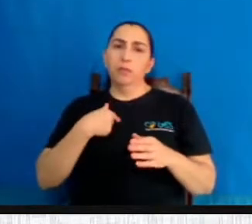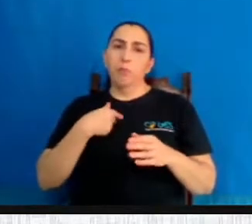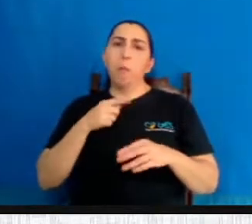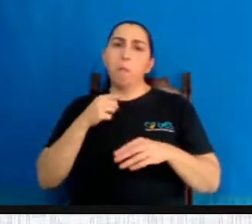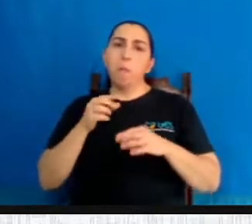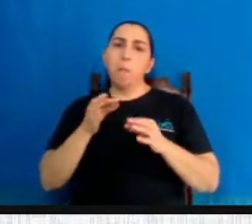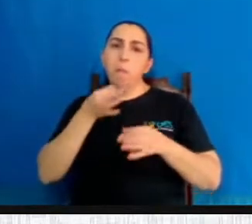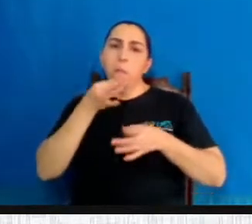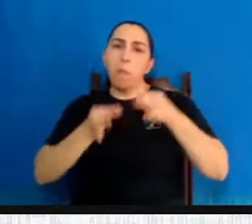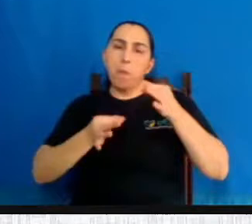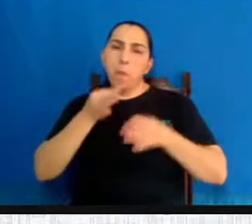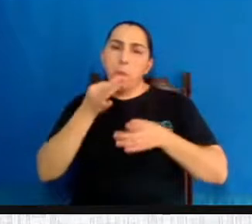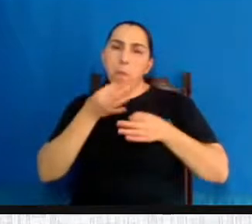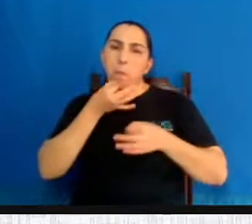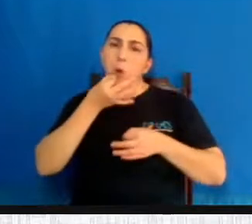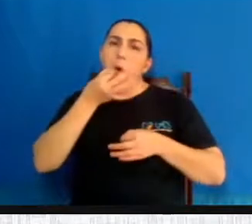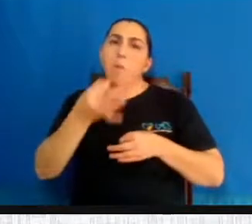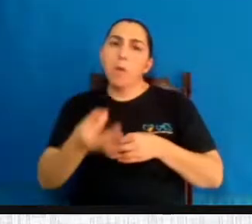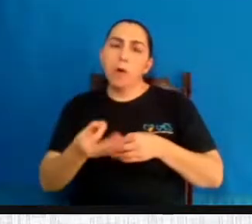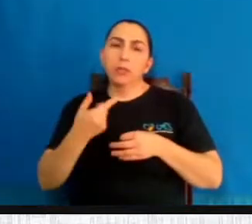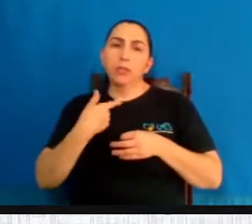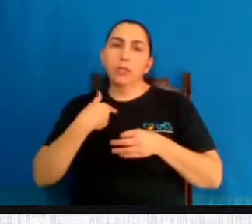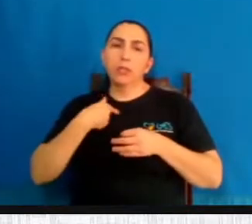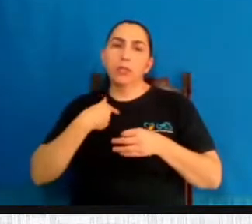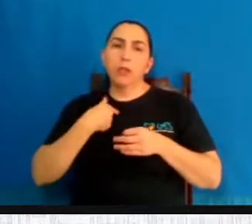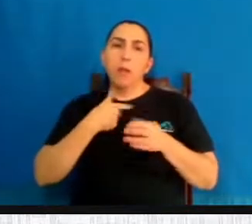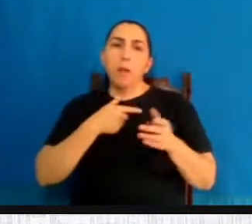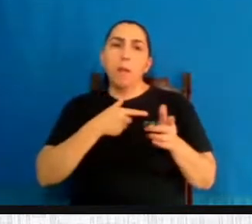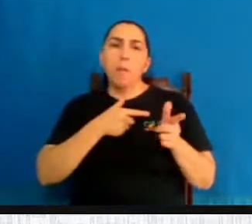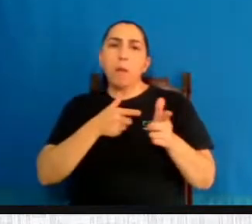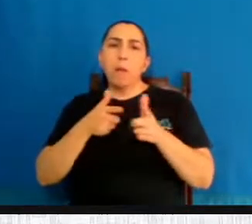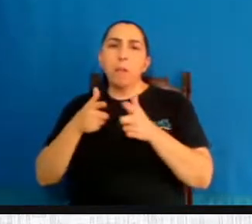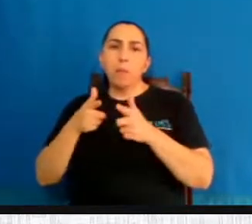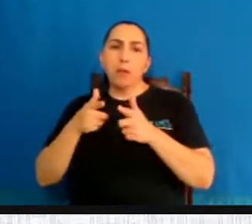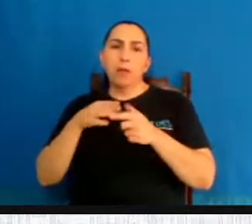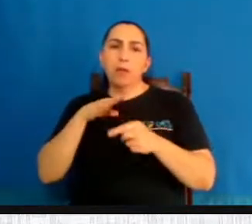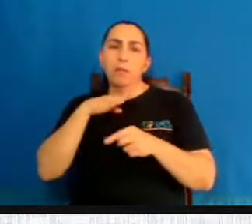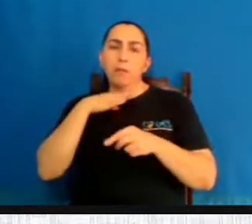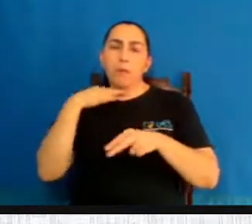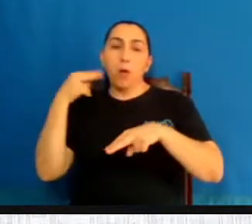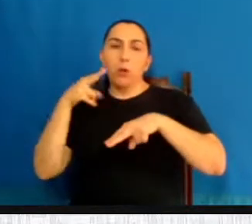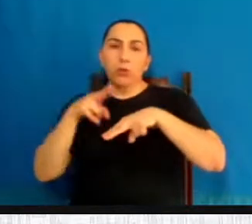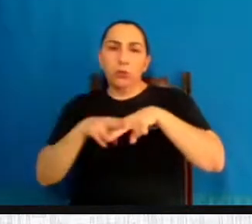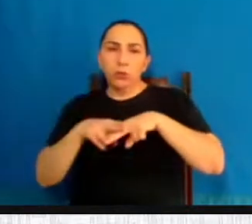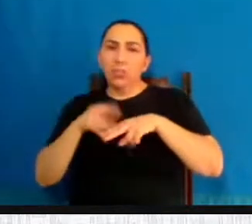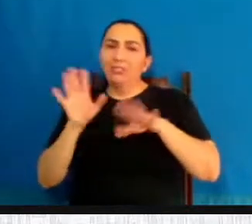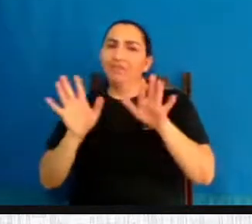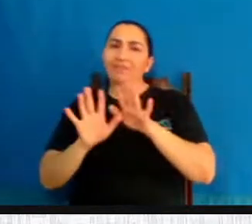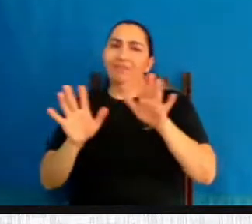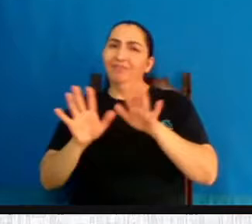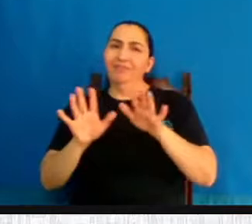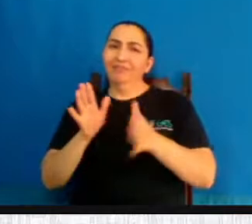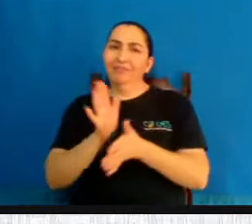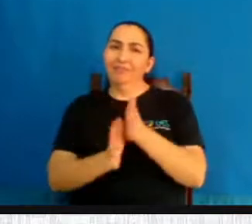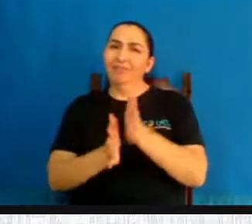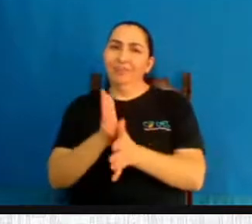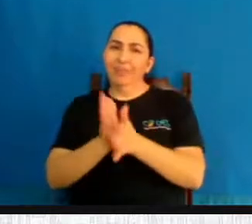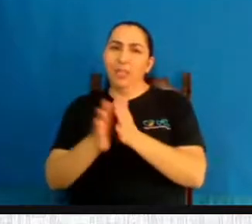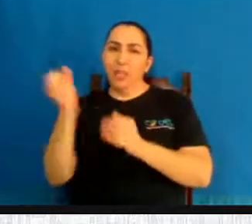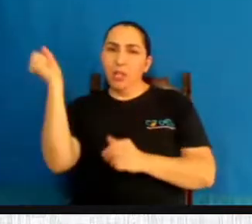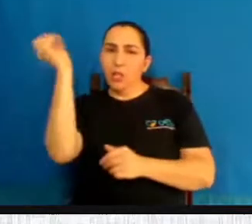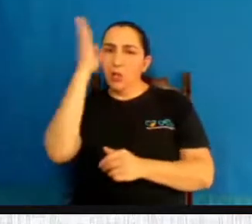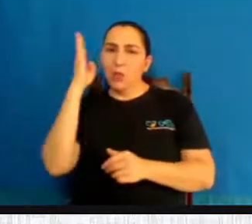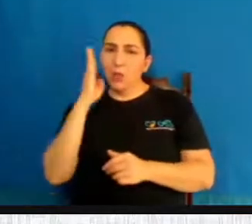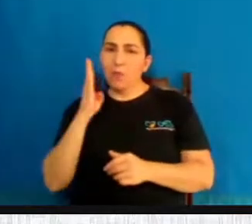mas não é o nosso caso, não. O movimento Brasil Sem Aborto é a partidária, ele não tem conotação propriamente política